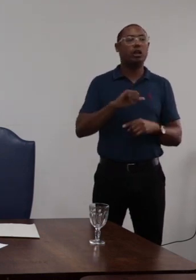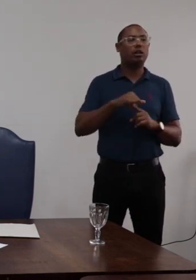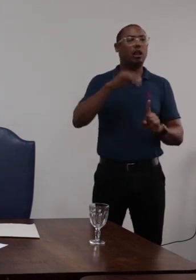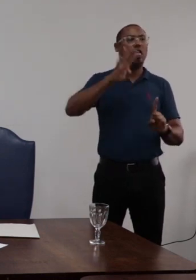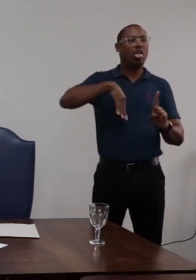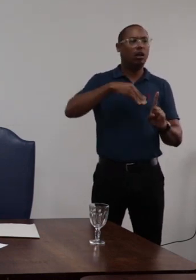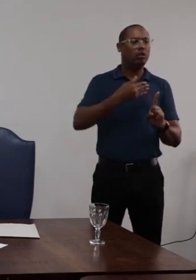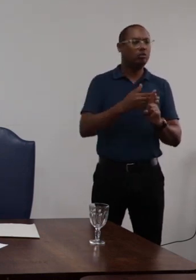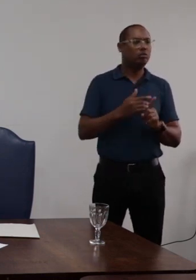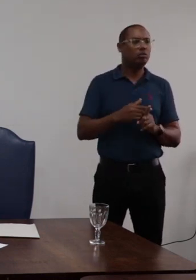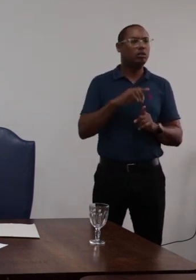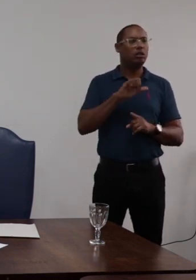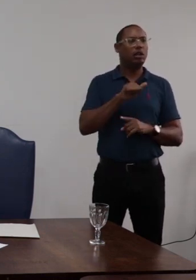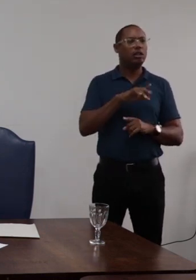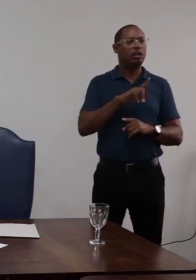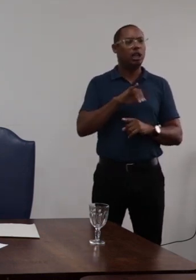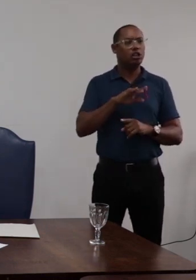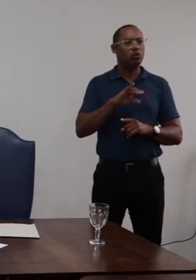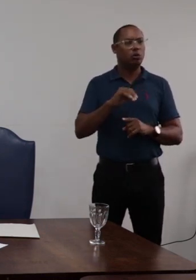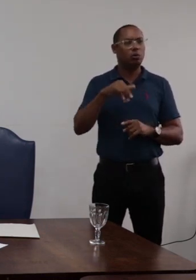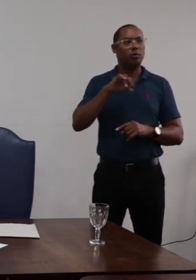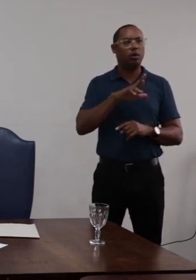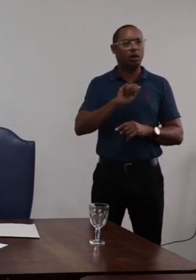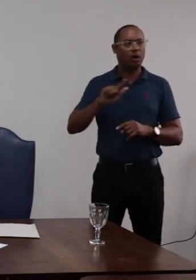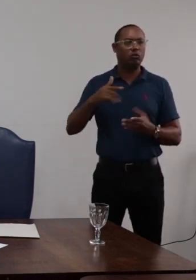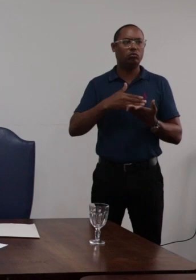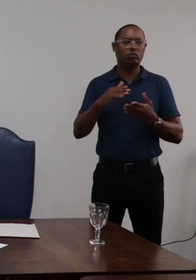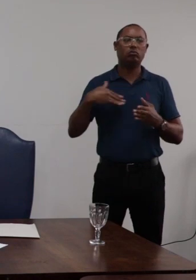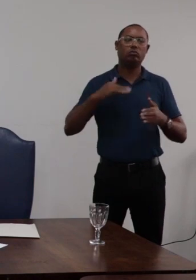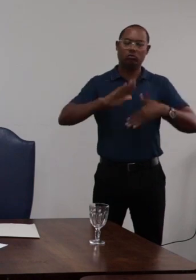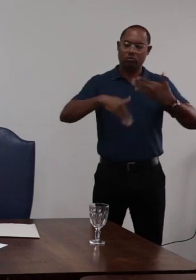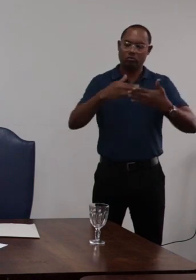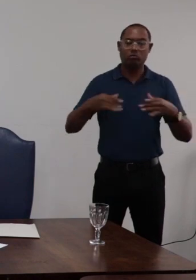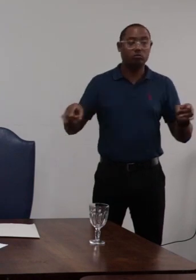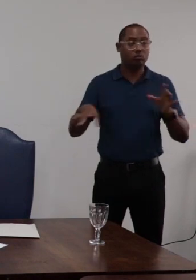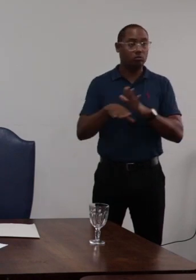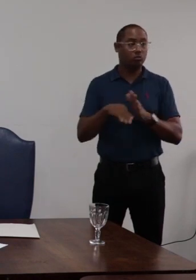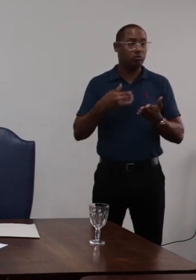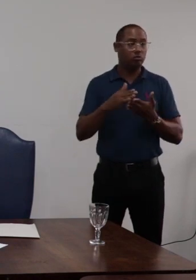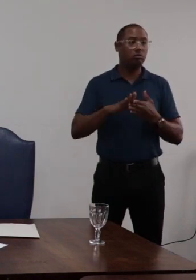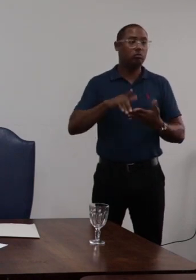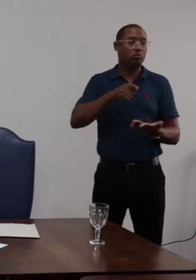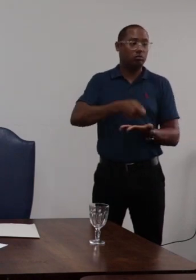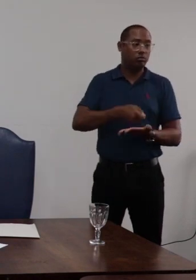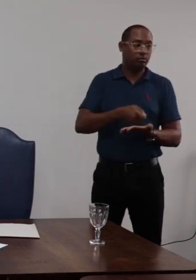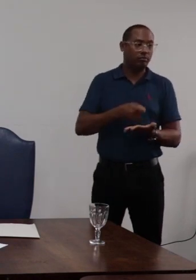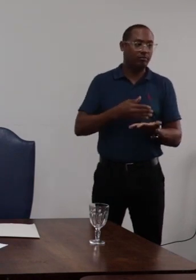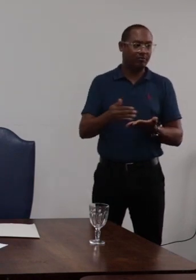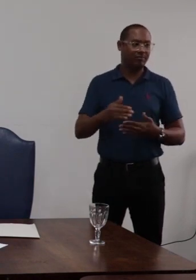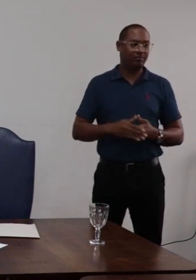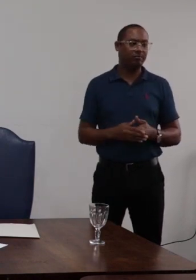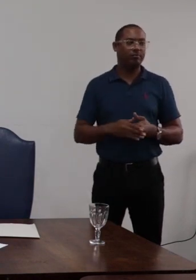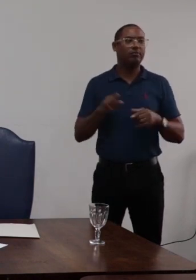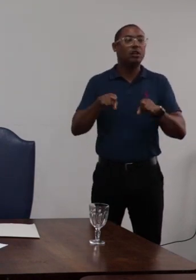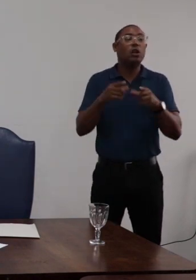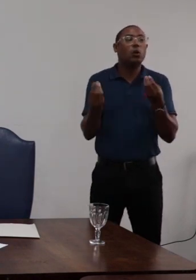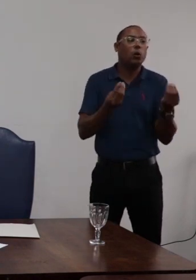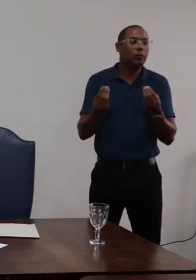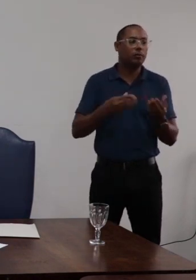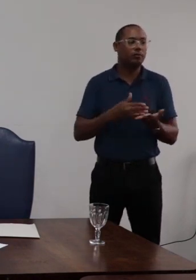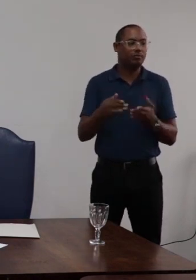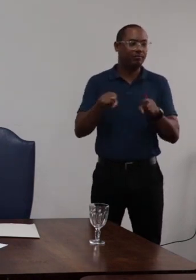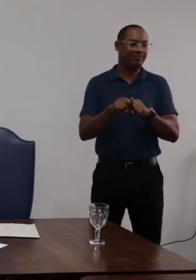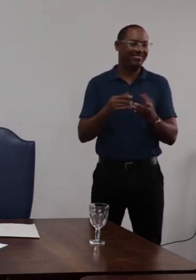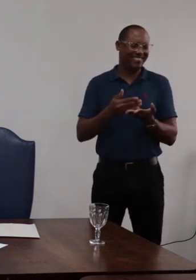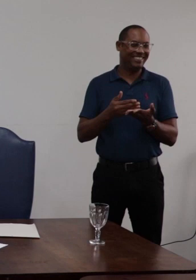cumprida teríamos que discutir nesse momento esse processo de administração disciplinar que está na pauta será que teríamos